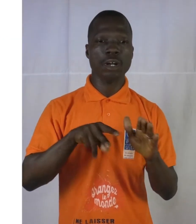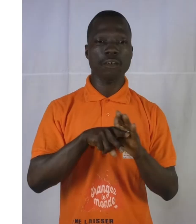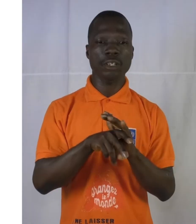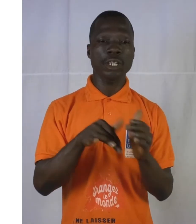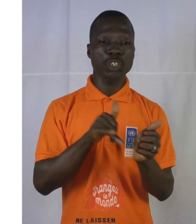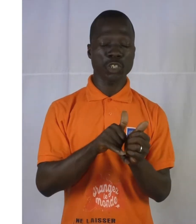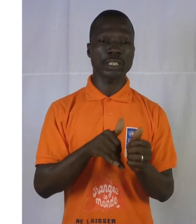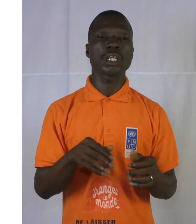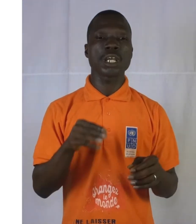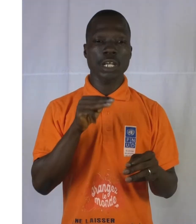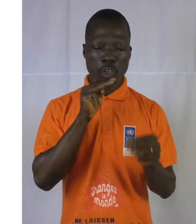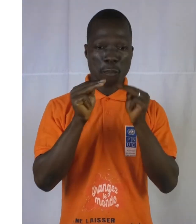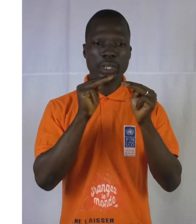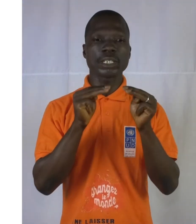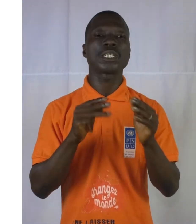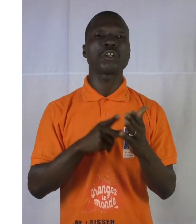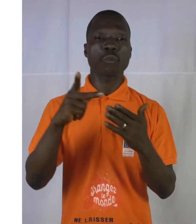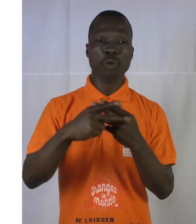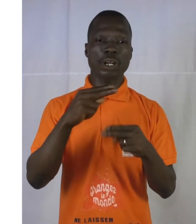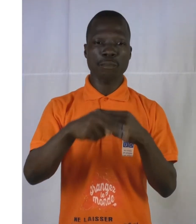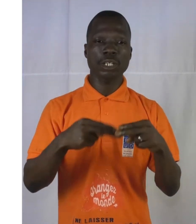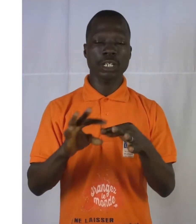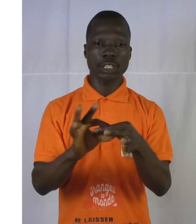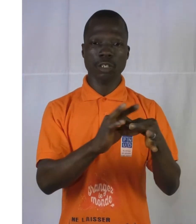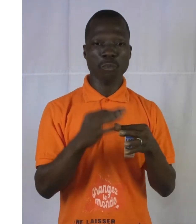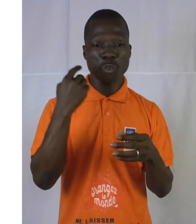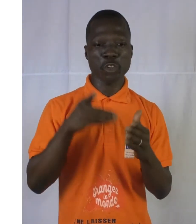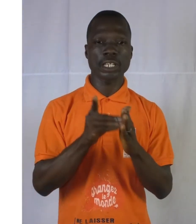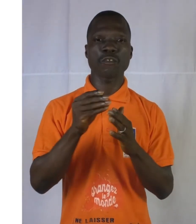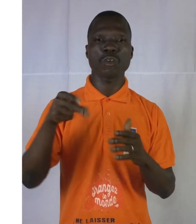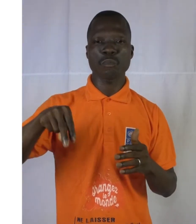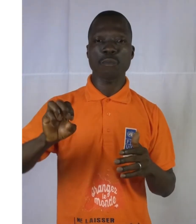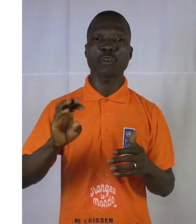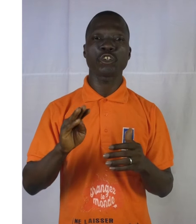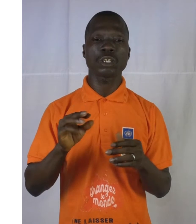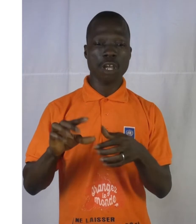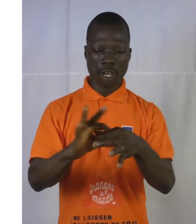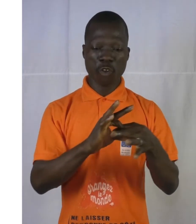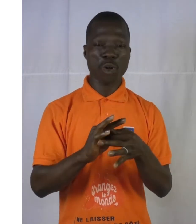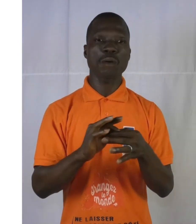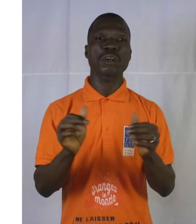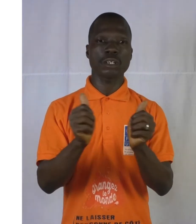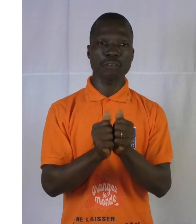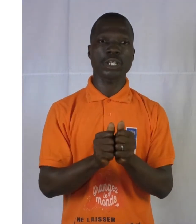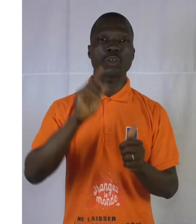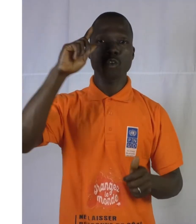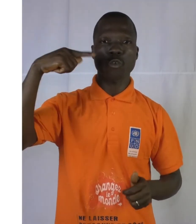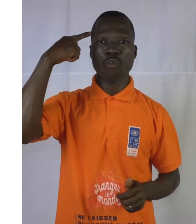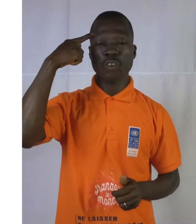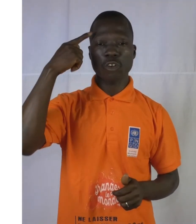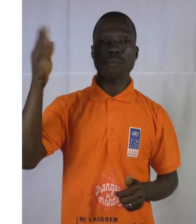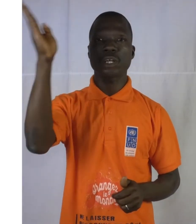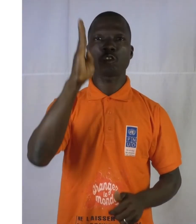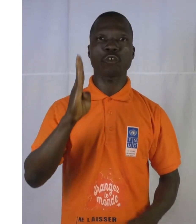Ceci est un message du programme des Nations Unies pour le développement PNUD en collaboration avec le gouvernement